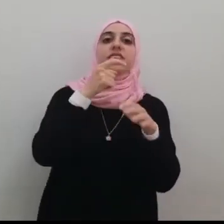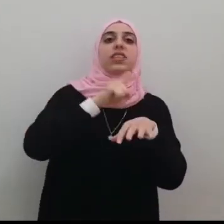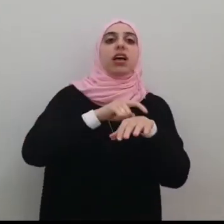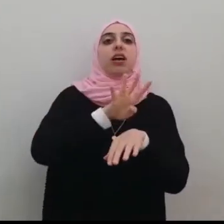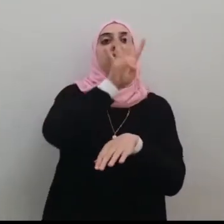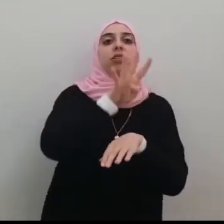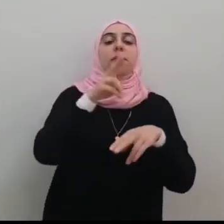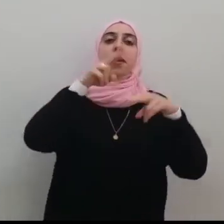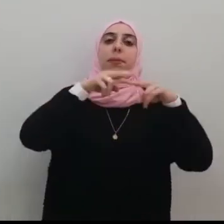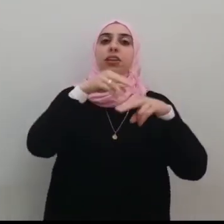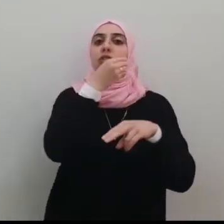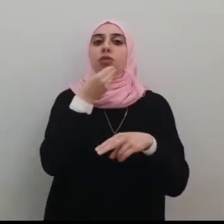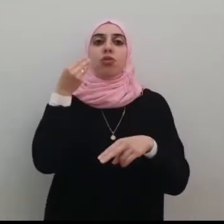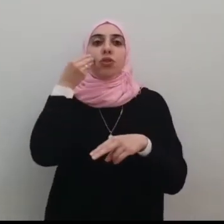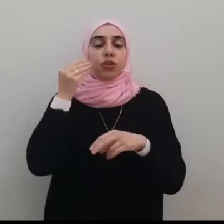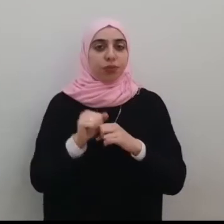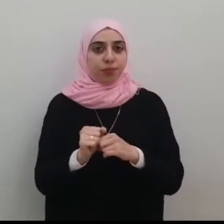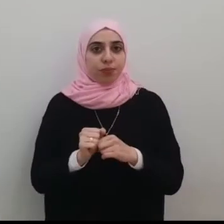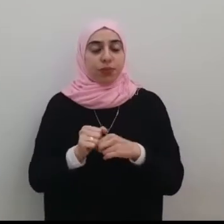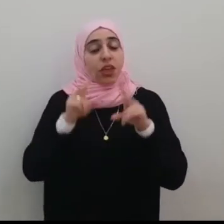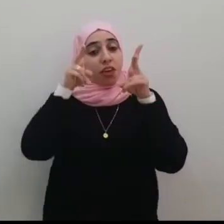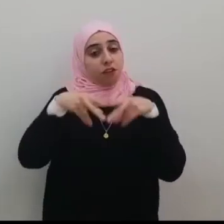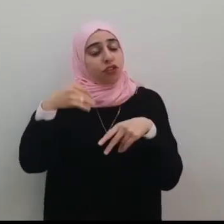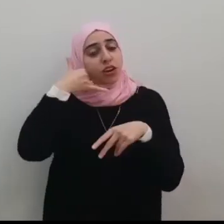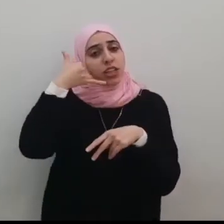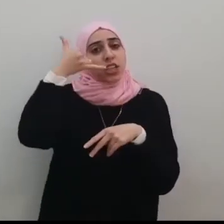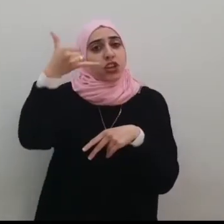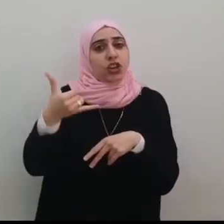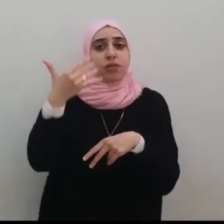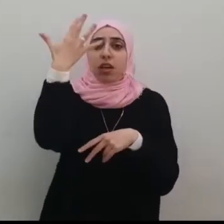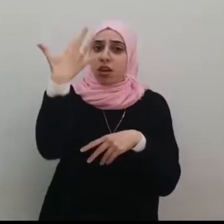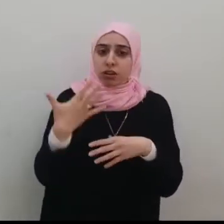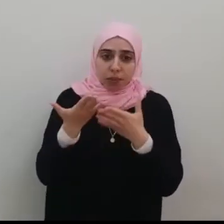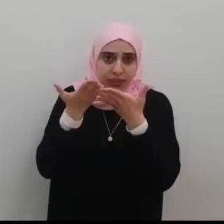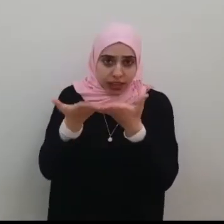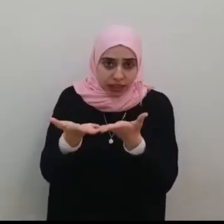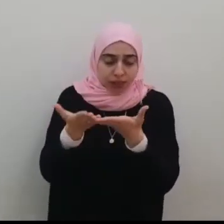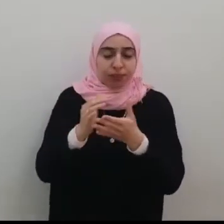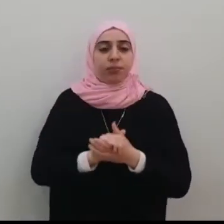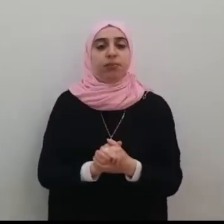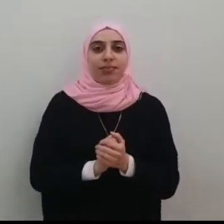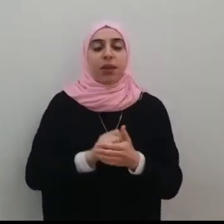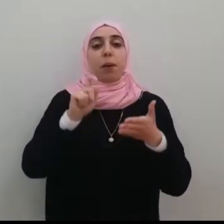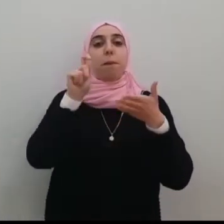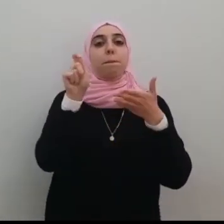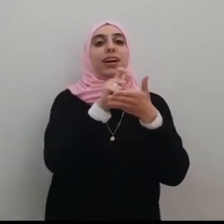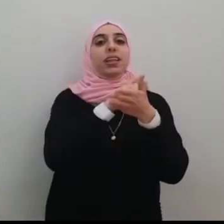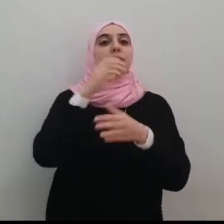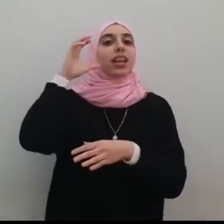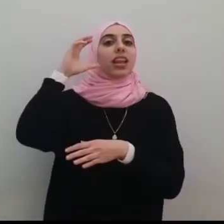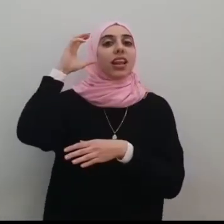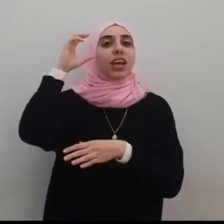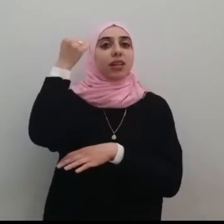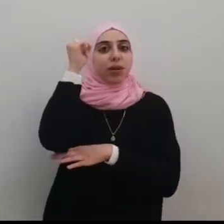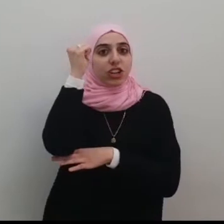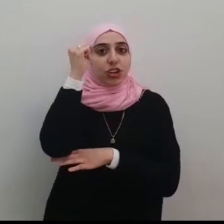الساعة الرابعة بعد الظهر يمكن الاتصال على الأرقام التالية مكتب الخدمات الاجتماعية